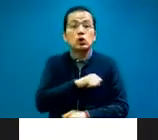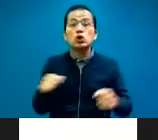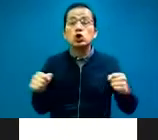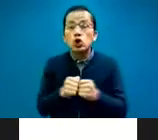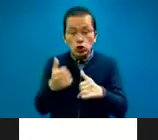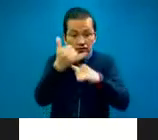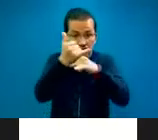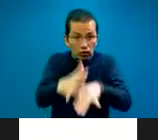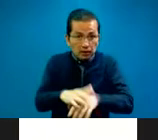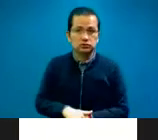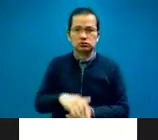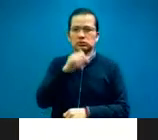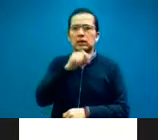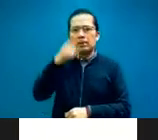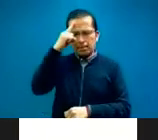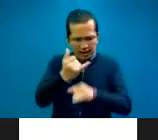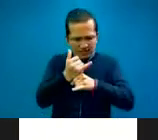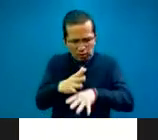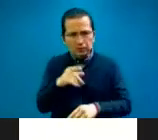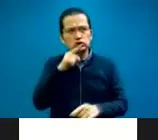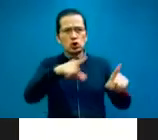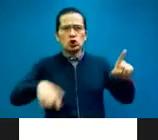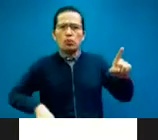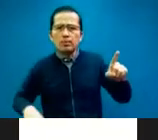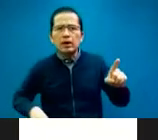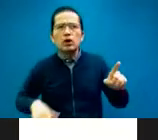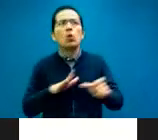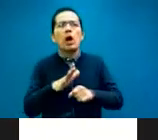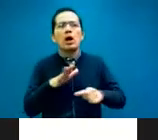actos de gobierno, sea judicial o administrativo,